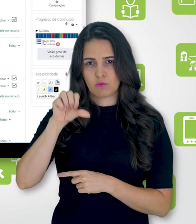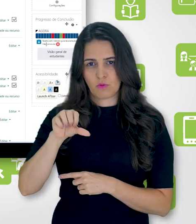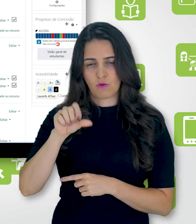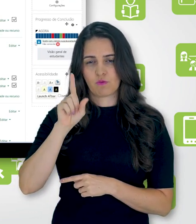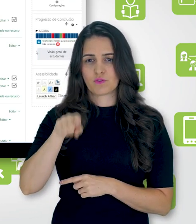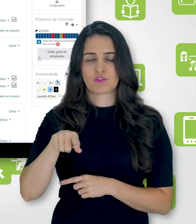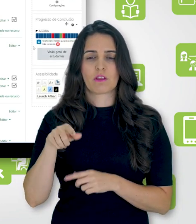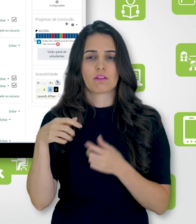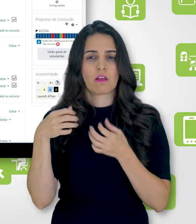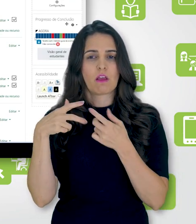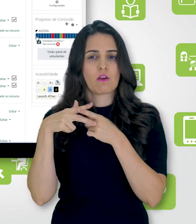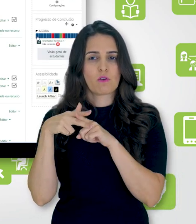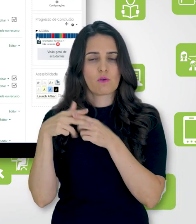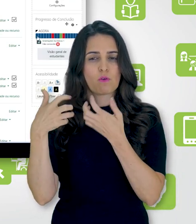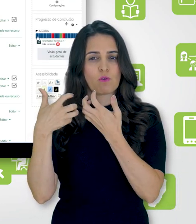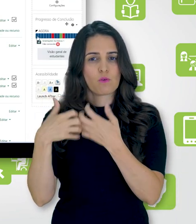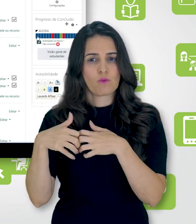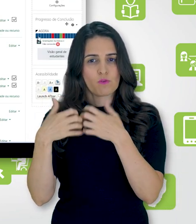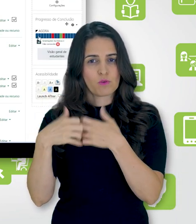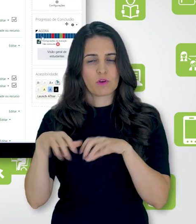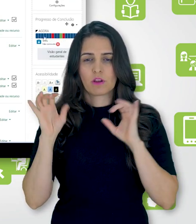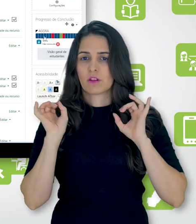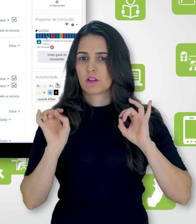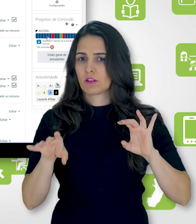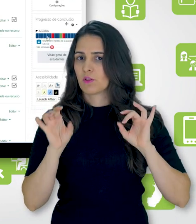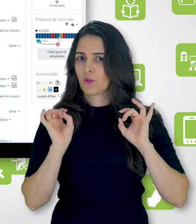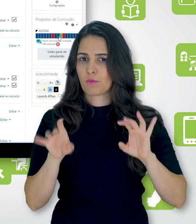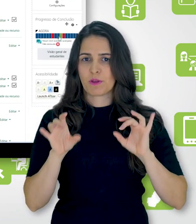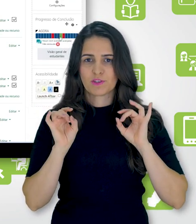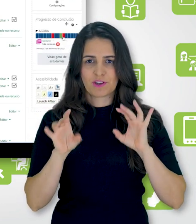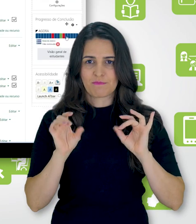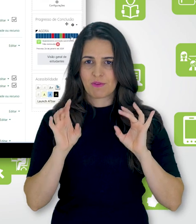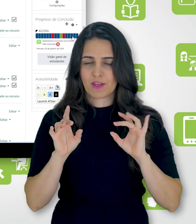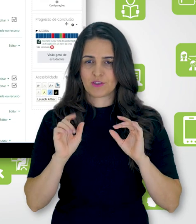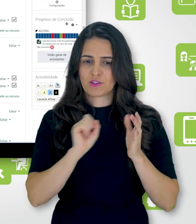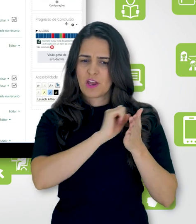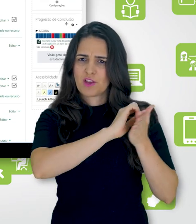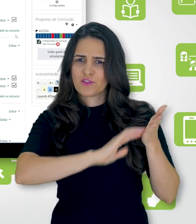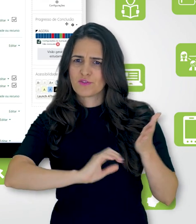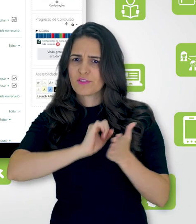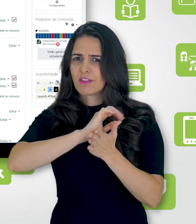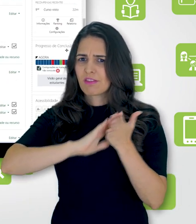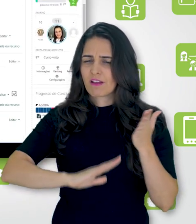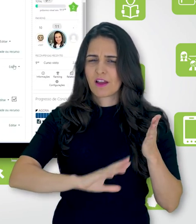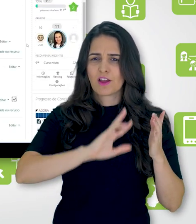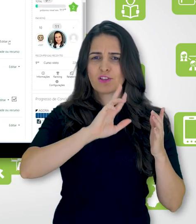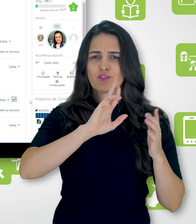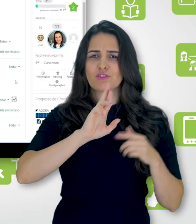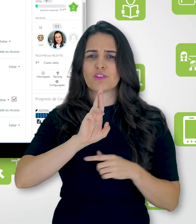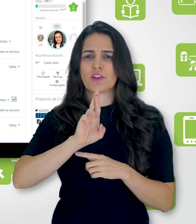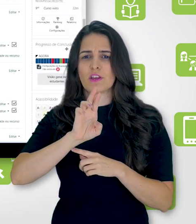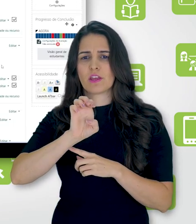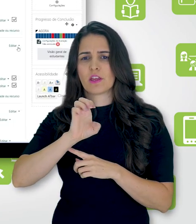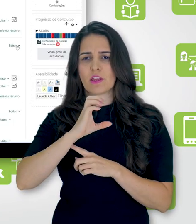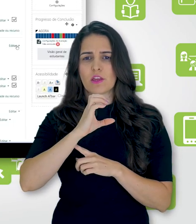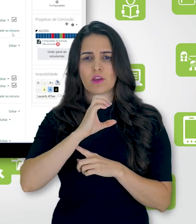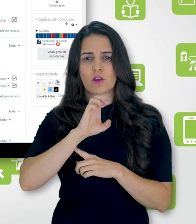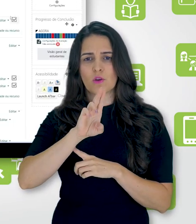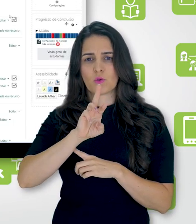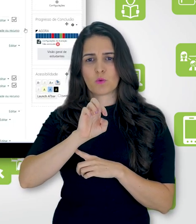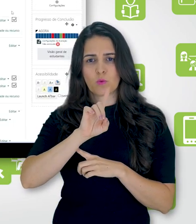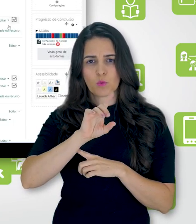automaticamente para trazer todos os recursos e atividades que estão com